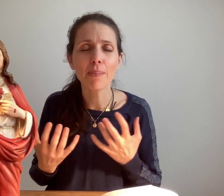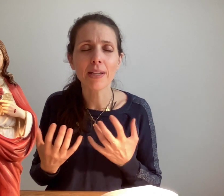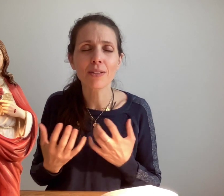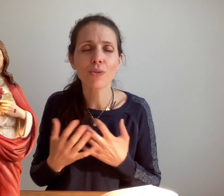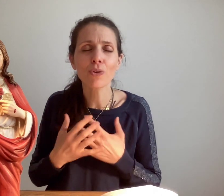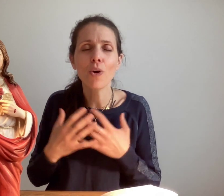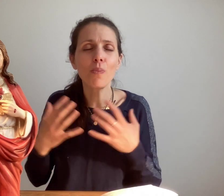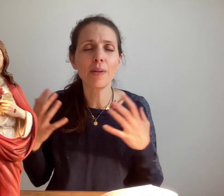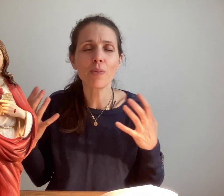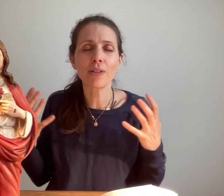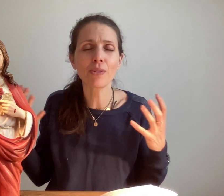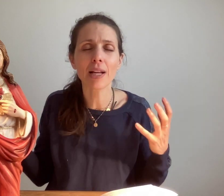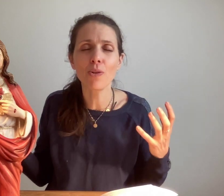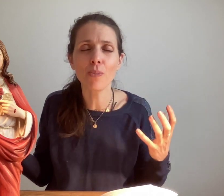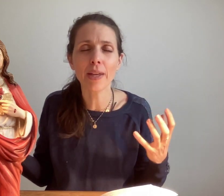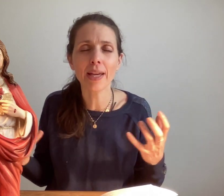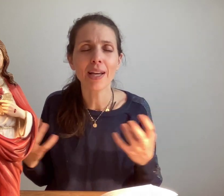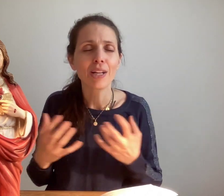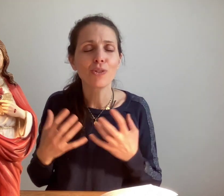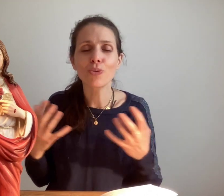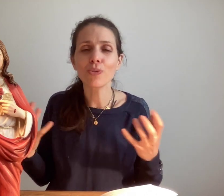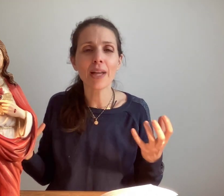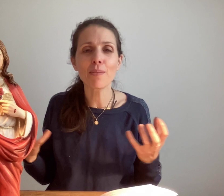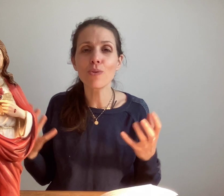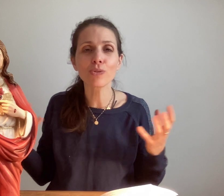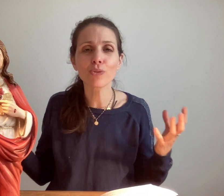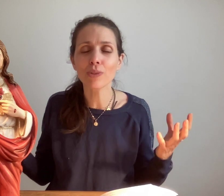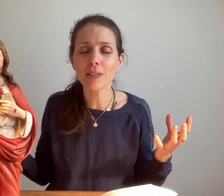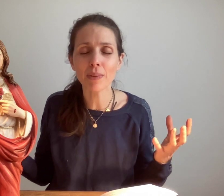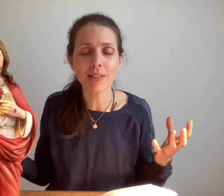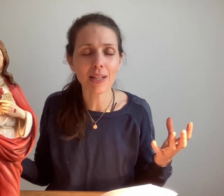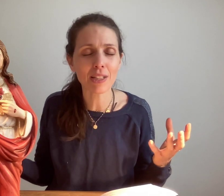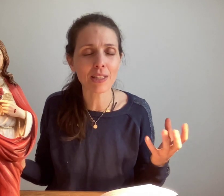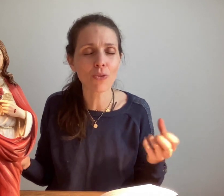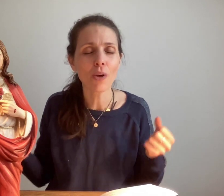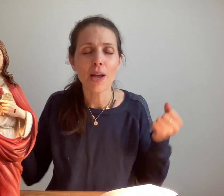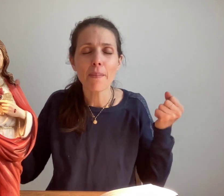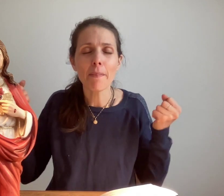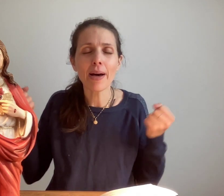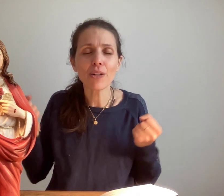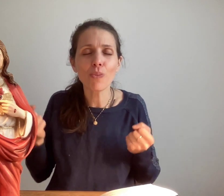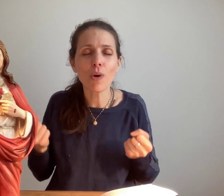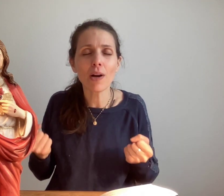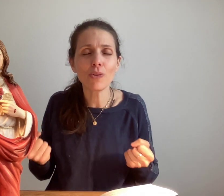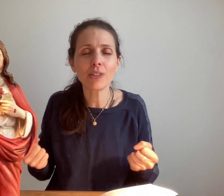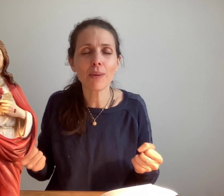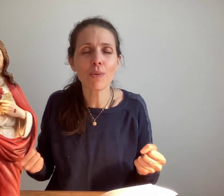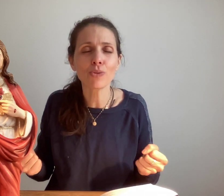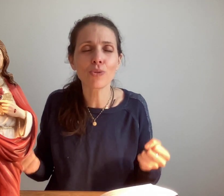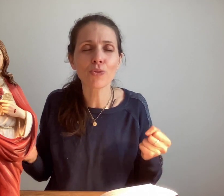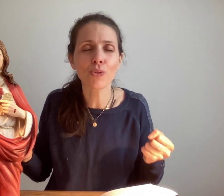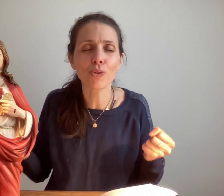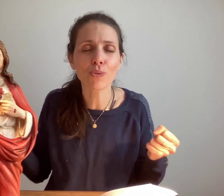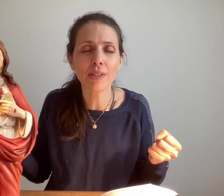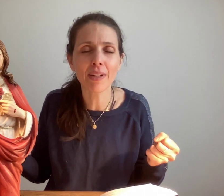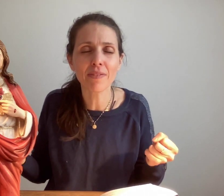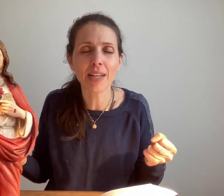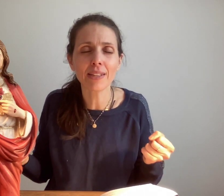présence, remplis-moi de ta lumière, de ton amour, de ton Esprit Saint, Jésus. Marque-moi entièrement du sceau de ton divin fiat